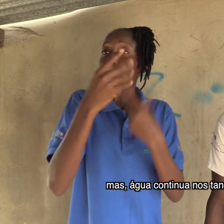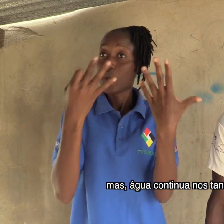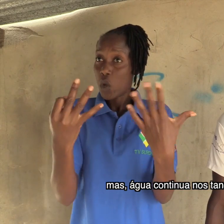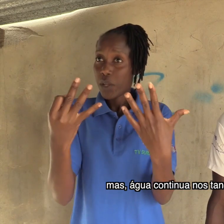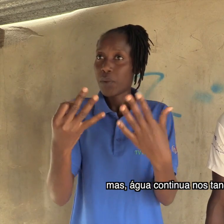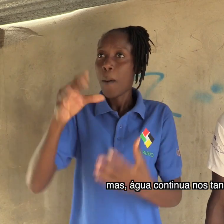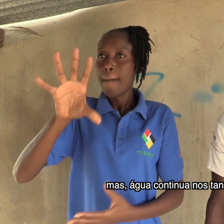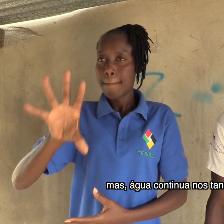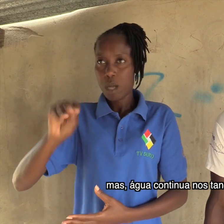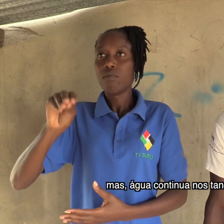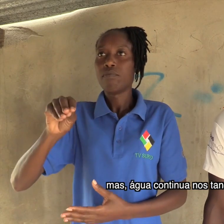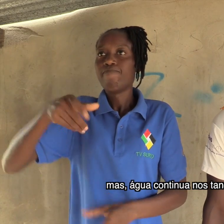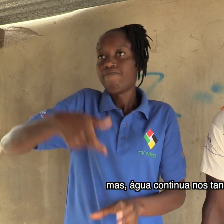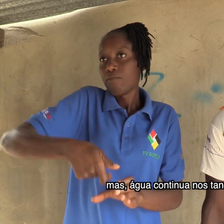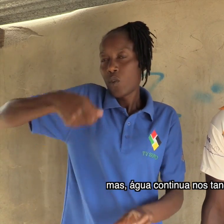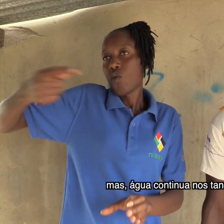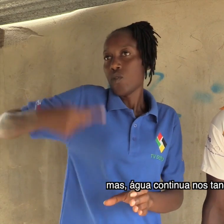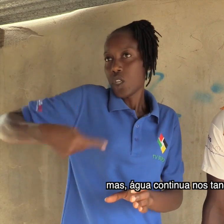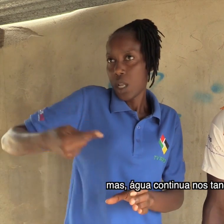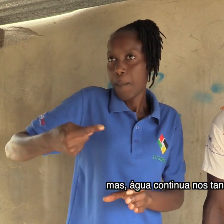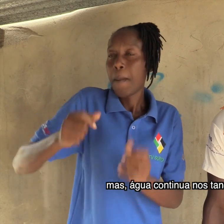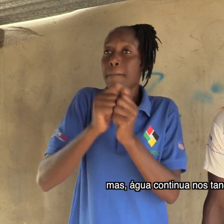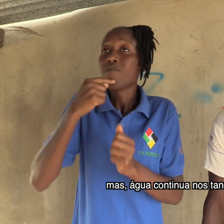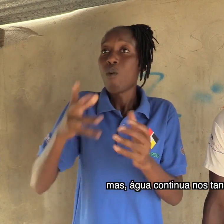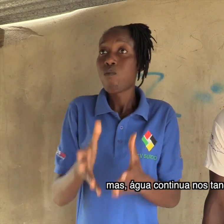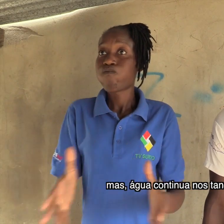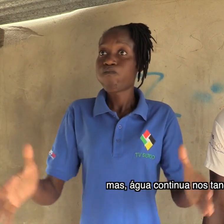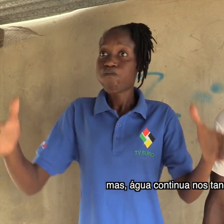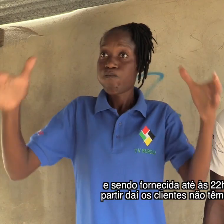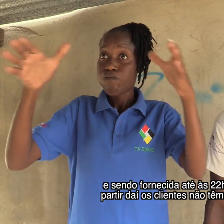Quando restar a água, basta acabar aquela água que está nos tanques às 22, às 23 horas.